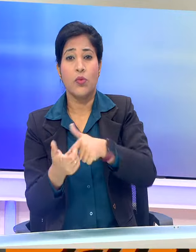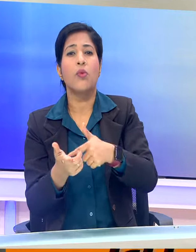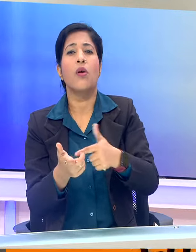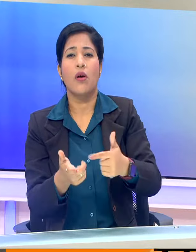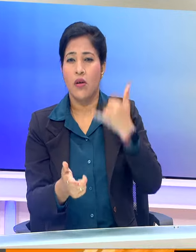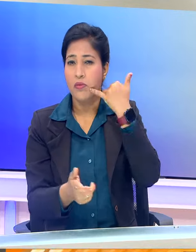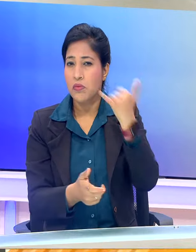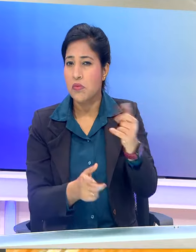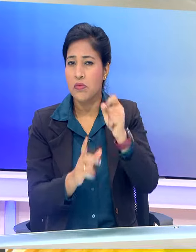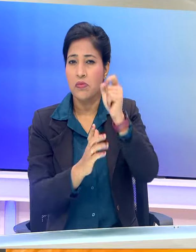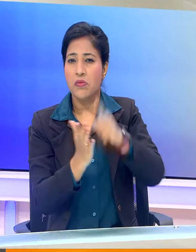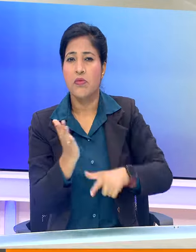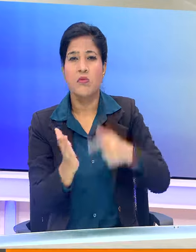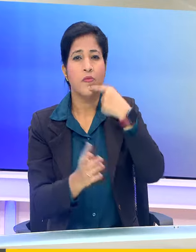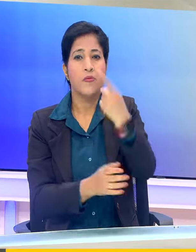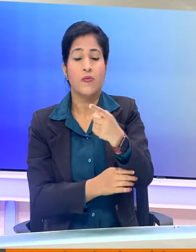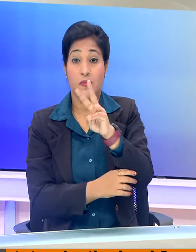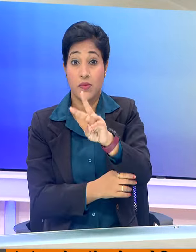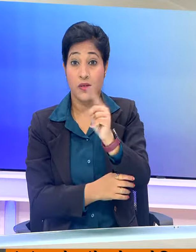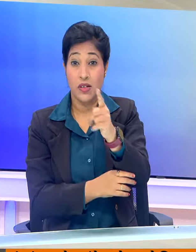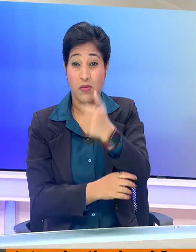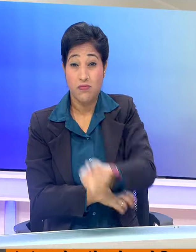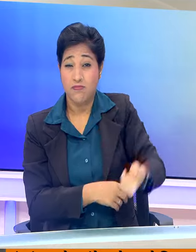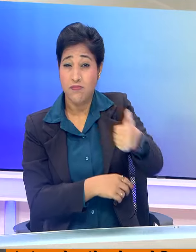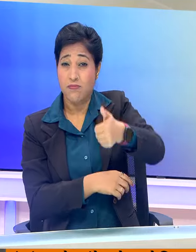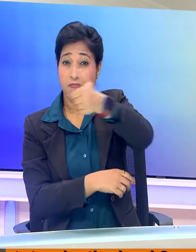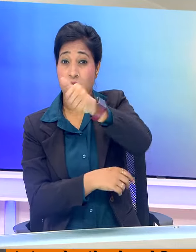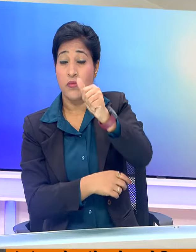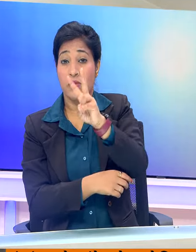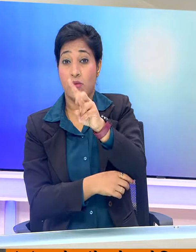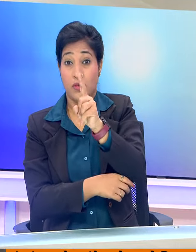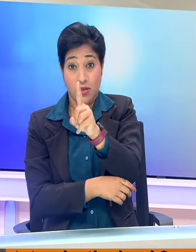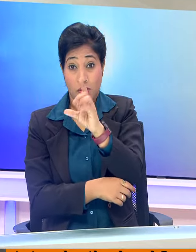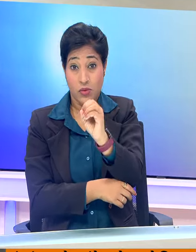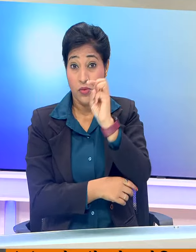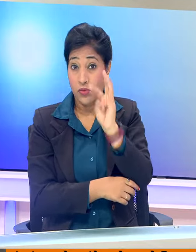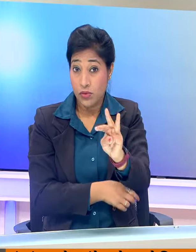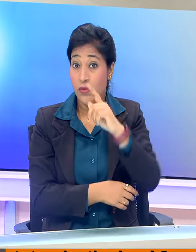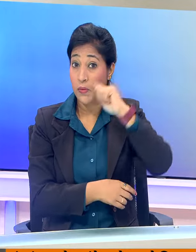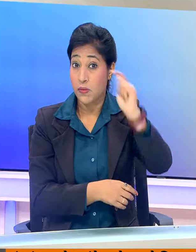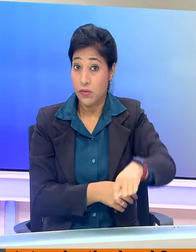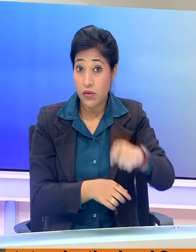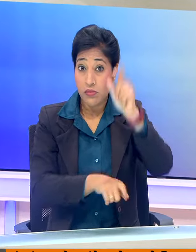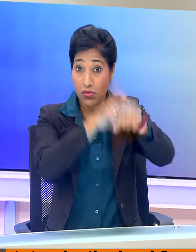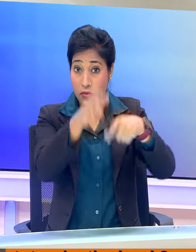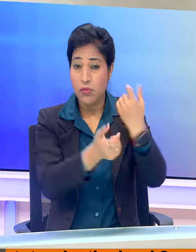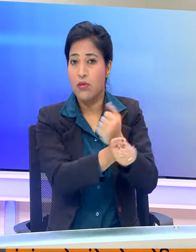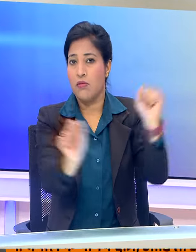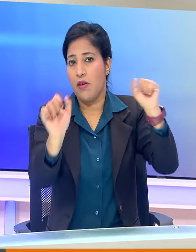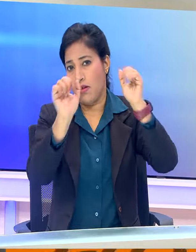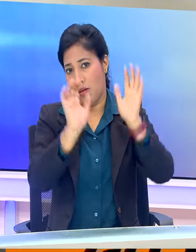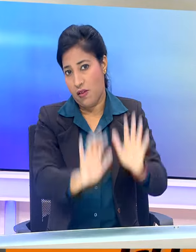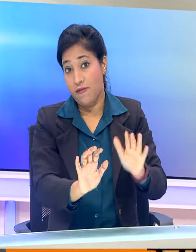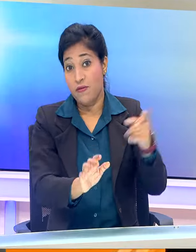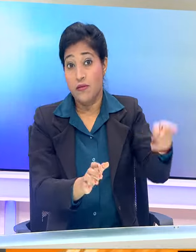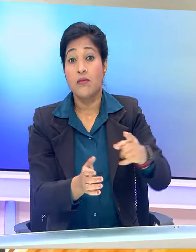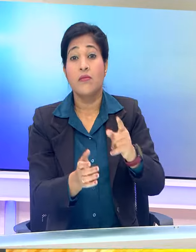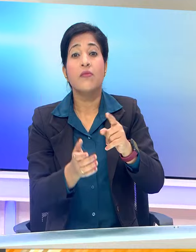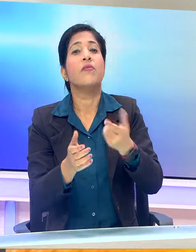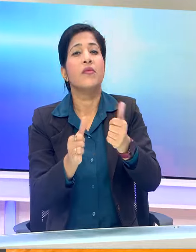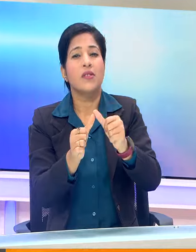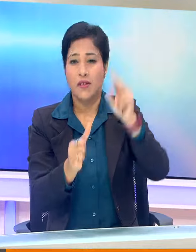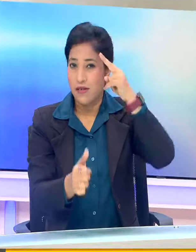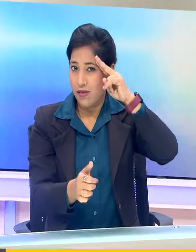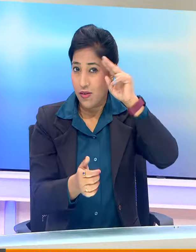पोस्ट के माध्यम से बताया कि 21 अधिकारियों सहित 103 युक्रेणी सेनेक कर्मियों को रहा कर दिया गया है सविकतर अब अमिराद